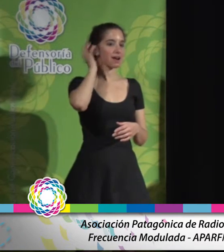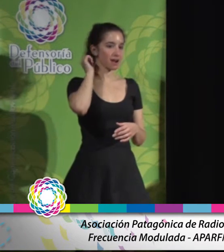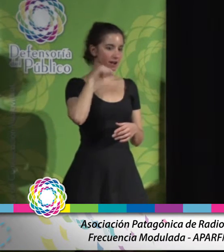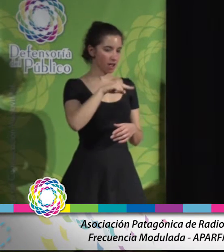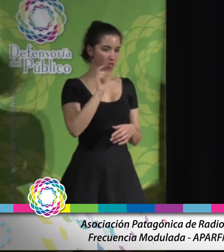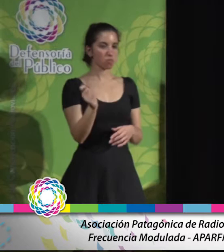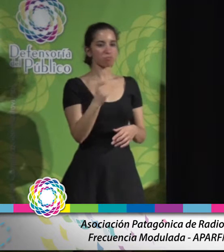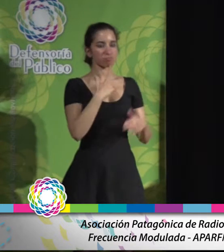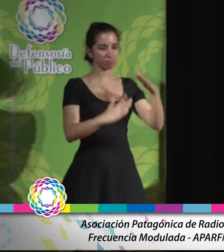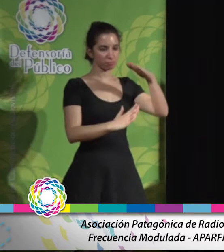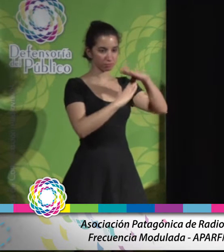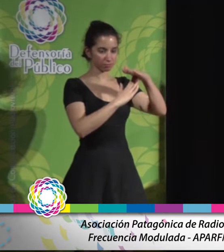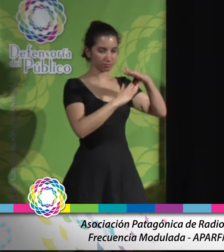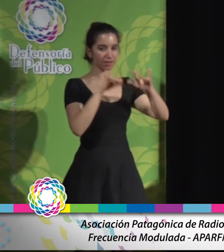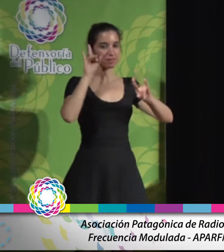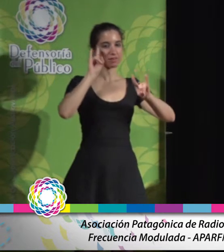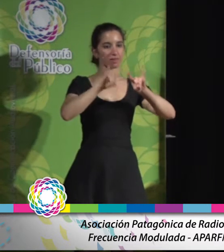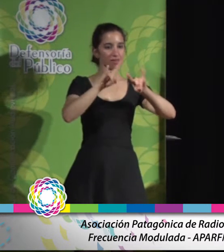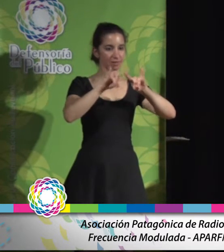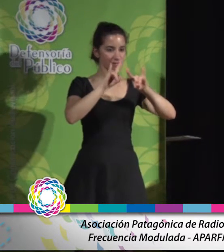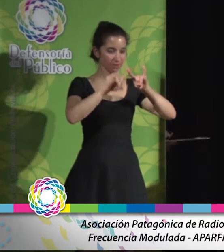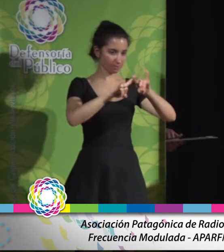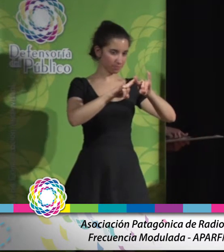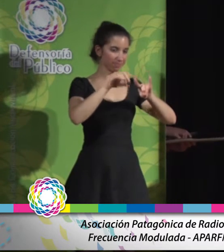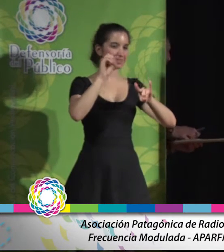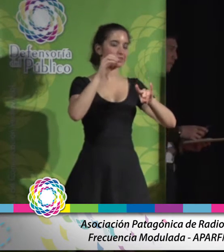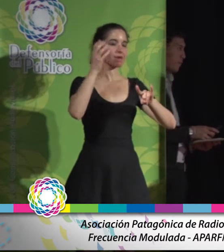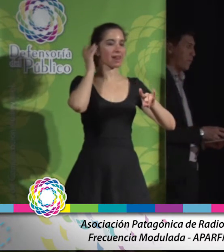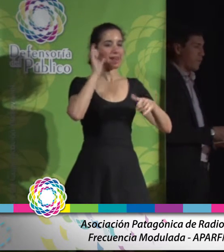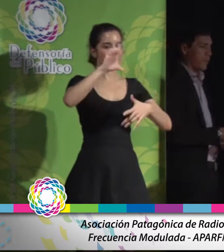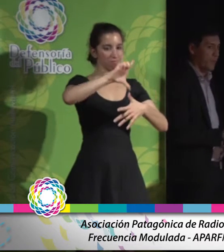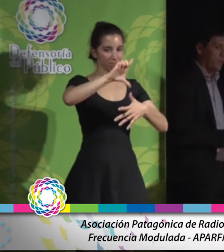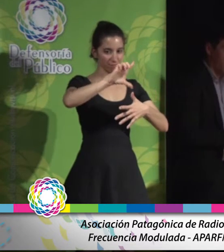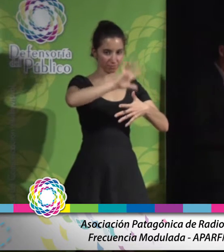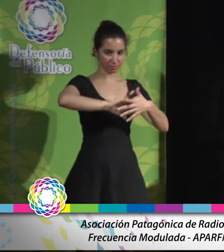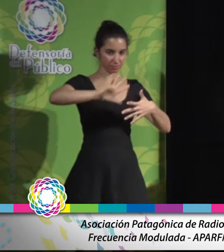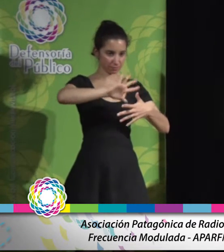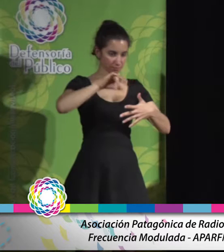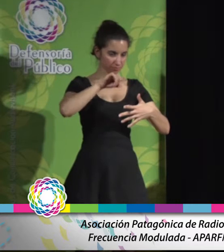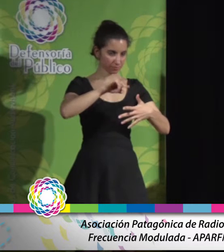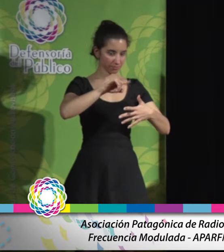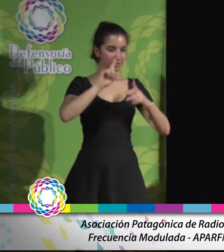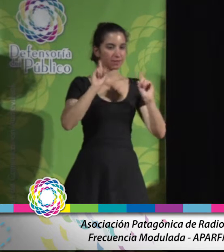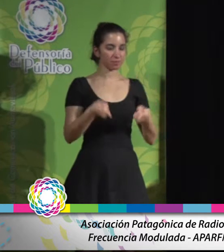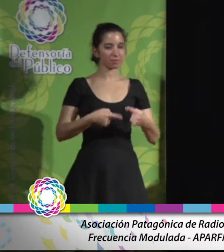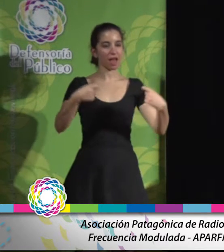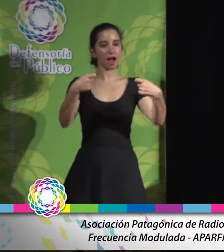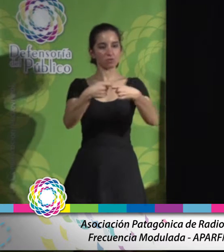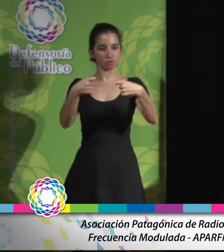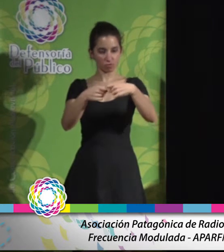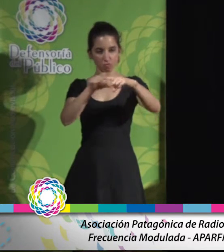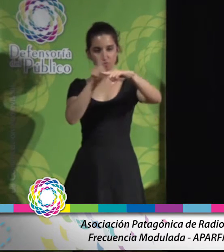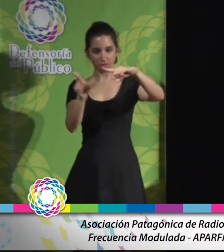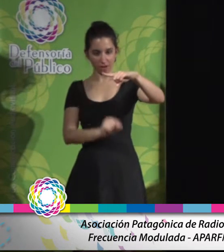de la Ciudad Taleu, Radio Latina, y además integrante de la Asociación Patagónica de Radiodifusores,